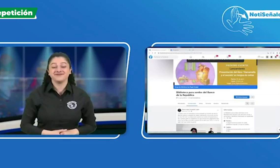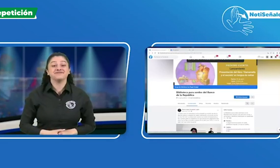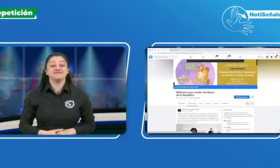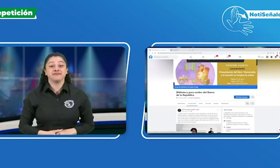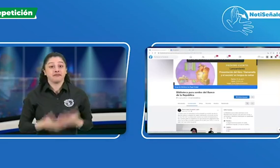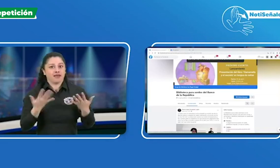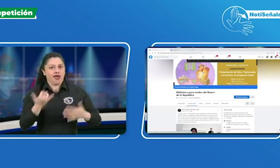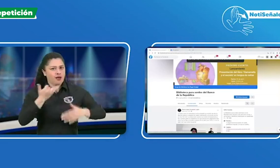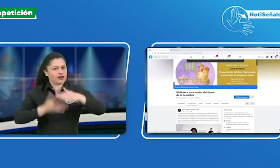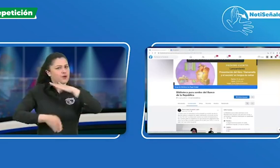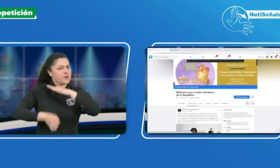Bueno,